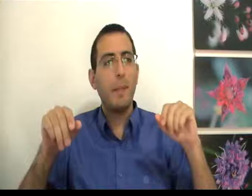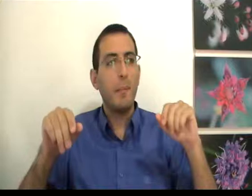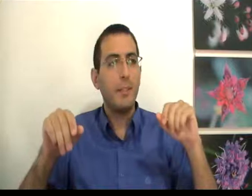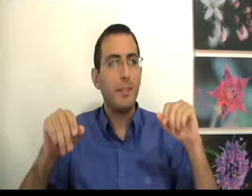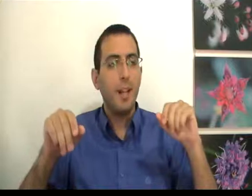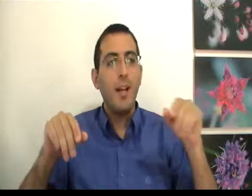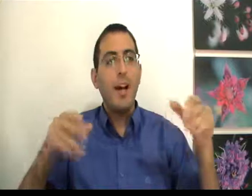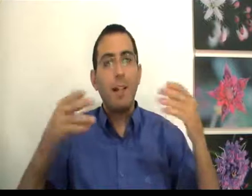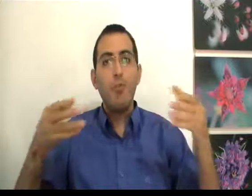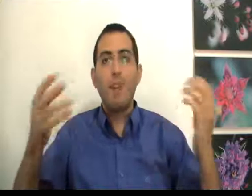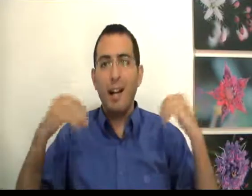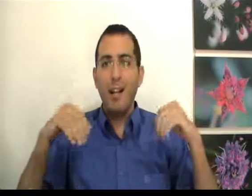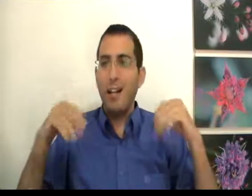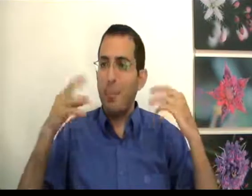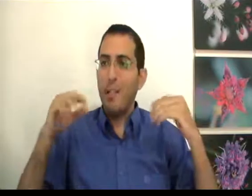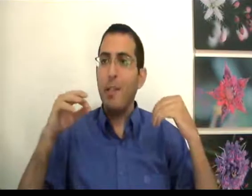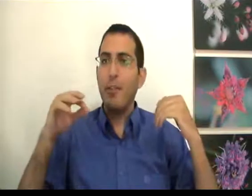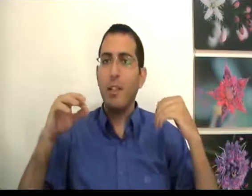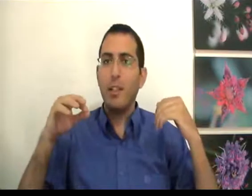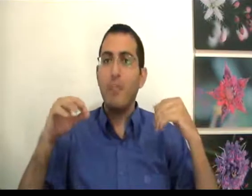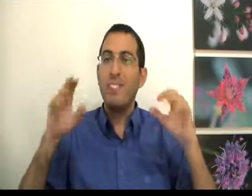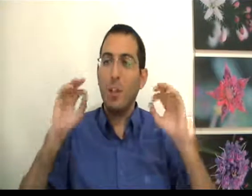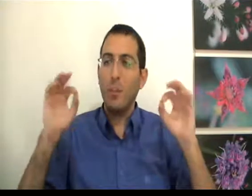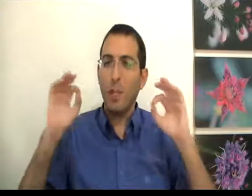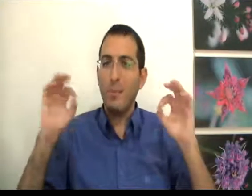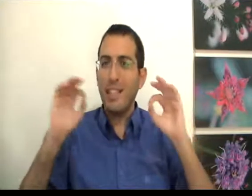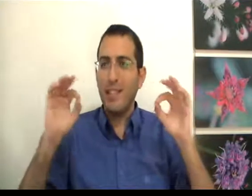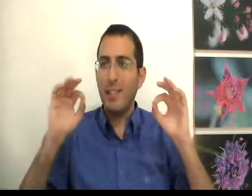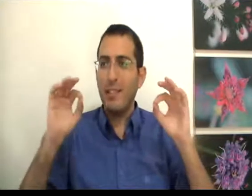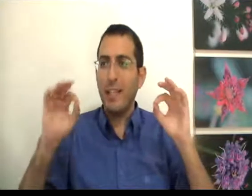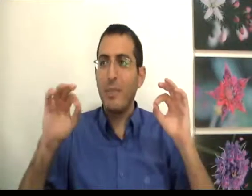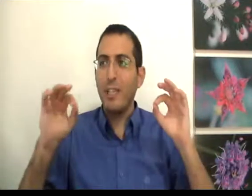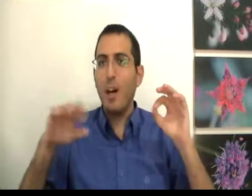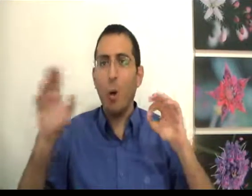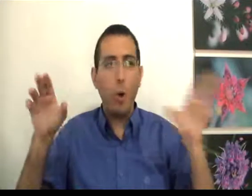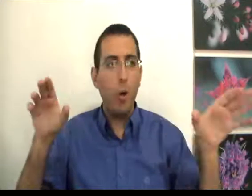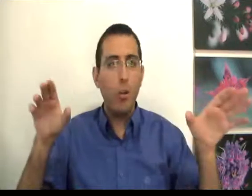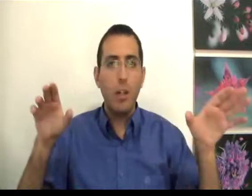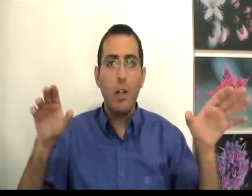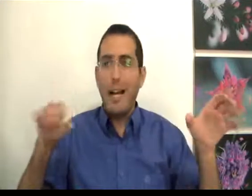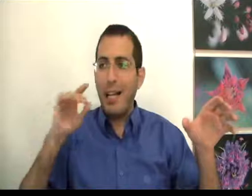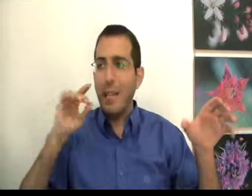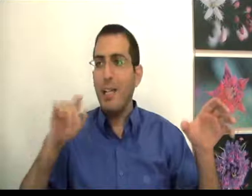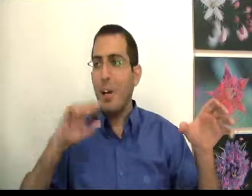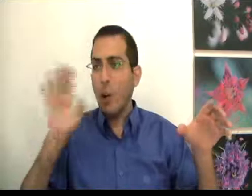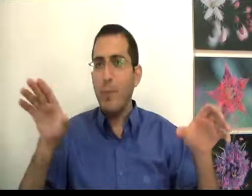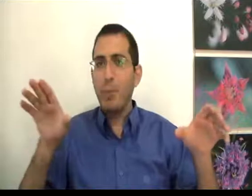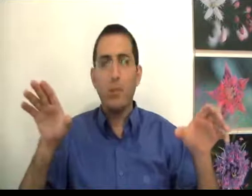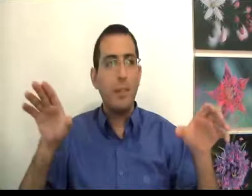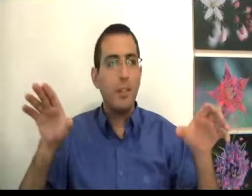מחפש אבל התשובה הפנימית יותר וזה קודם כל אדם צריך להבין את זה כי אם זה היה או למצוא זמן